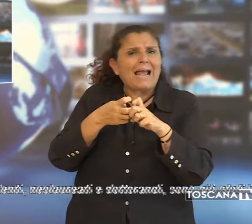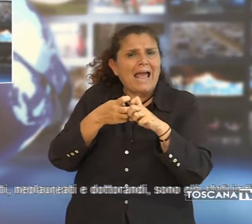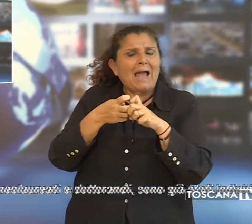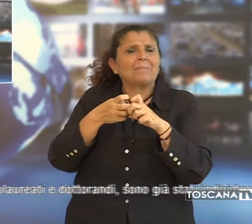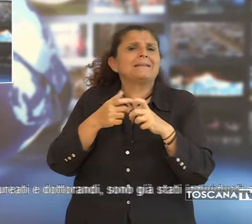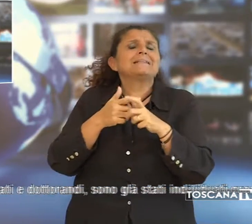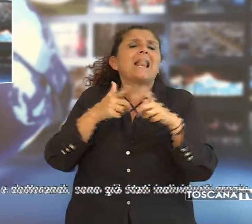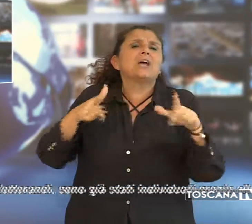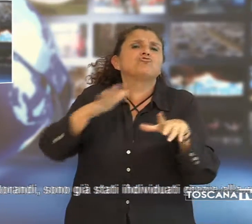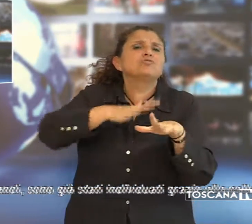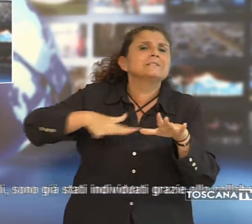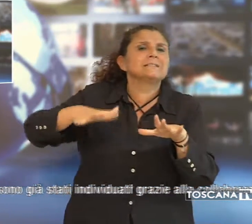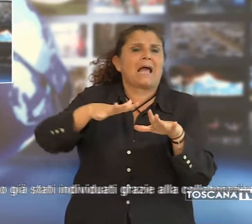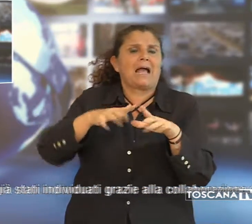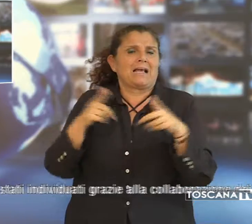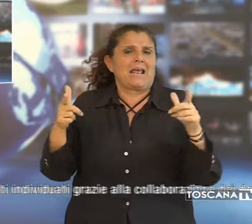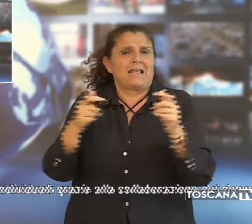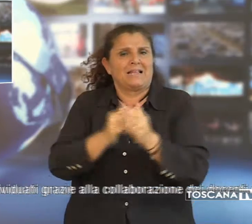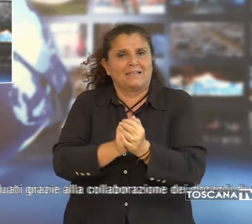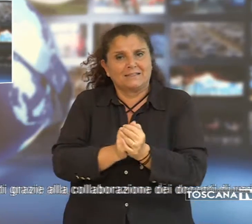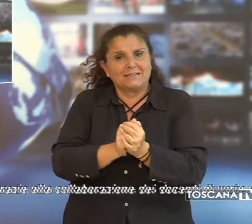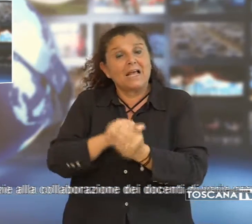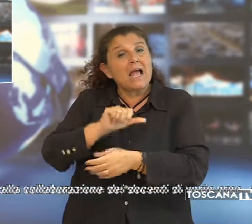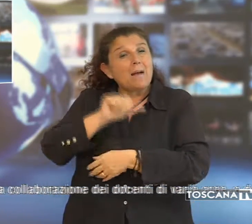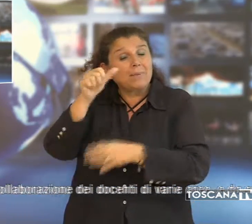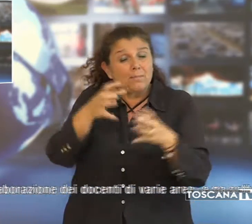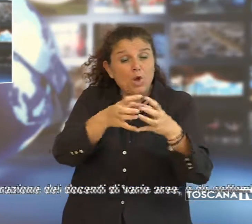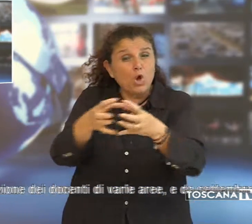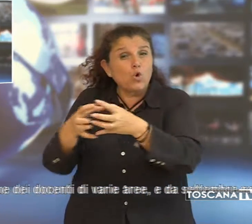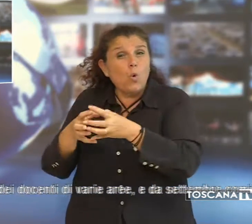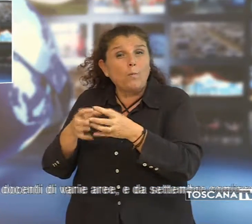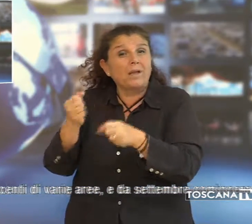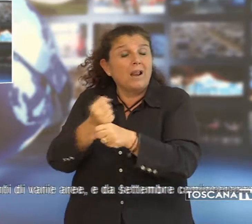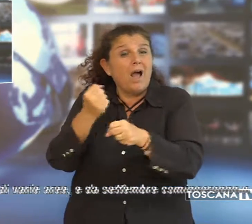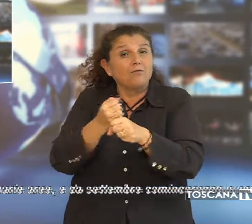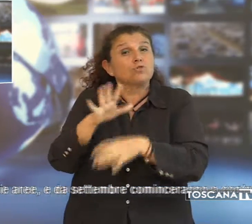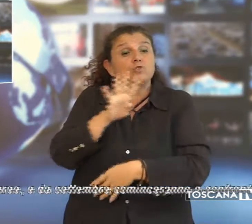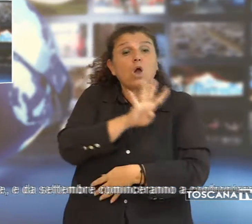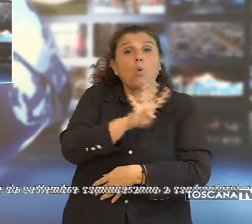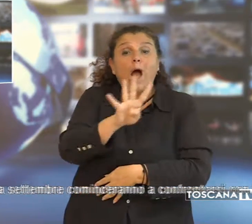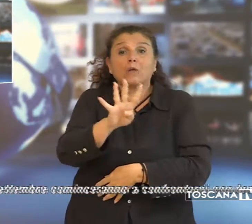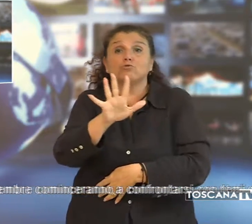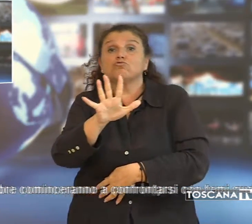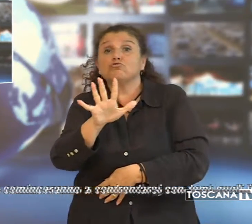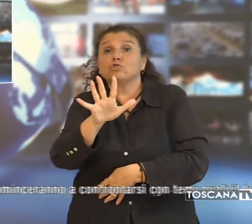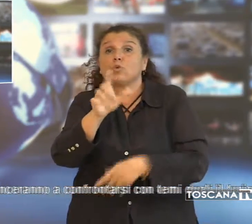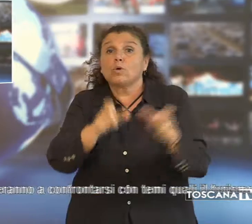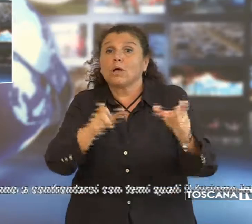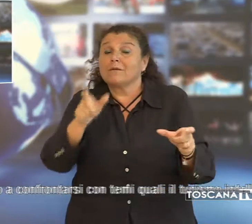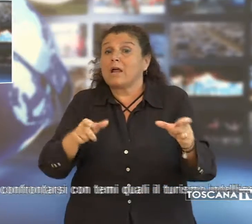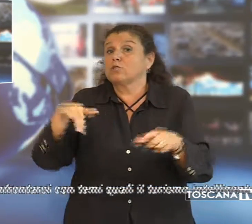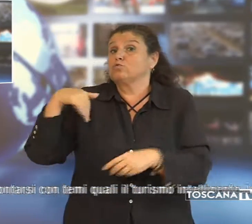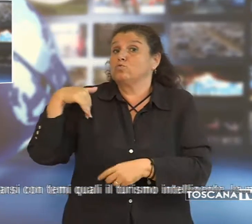le grandi città. I primi gruppi di lavoro, composti di circa 4-5, tra